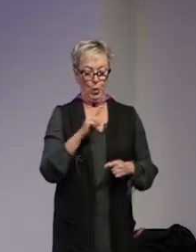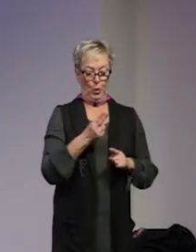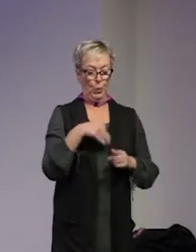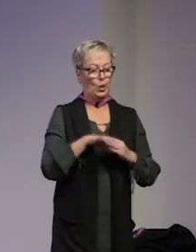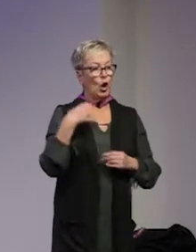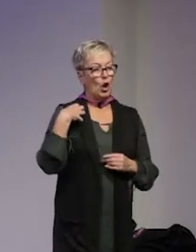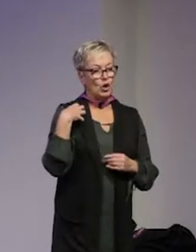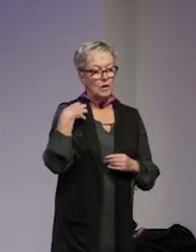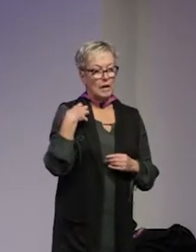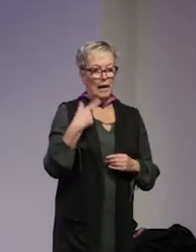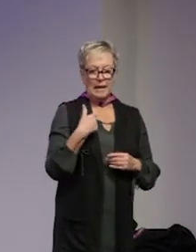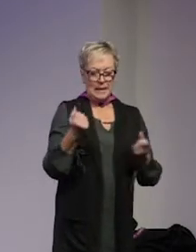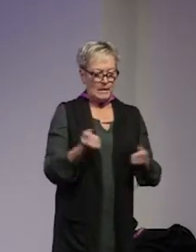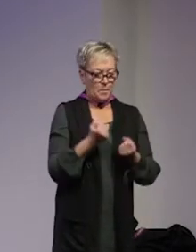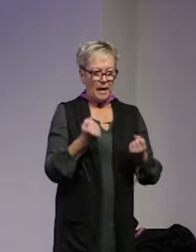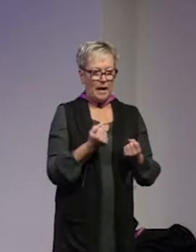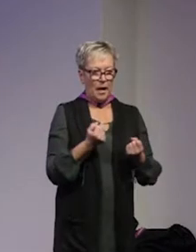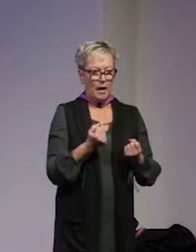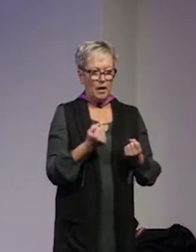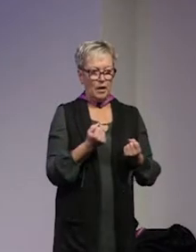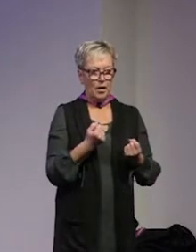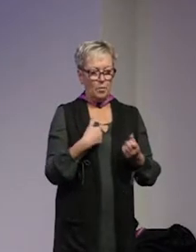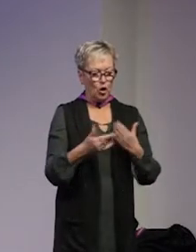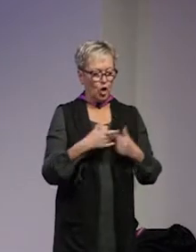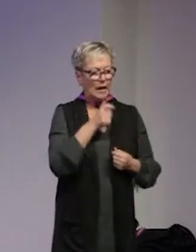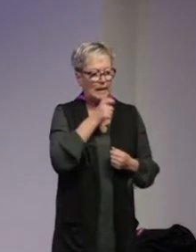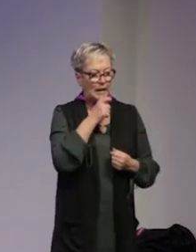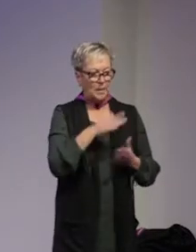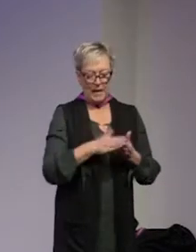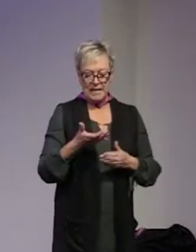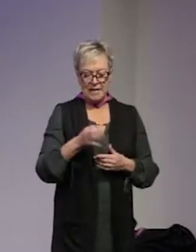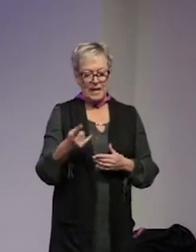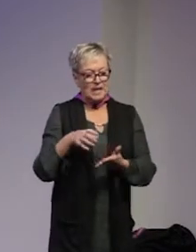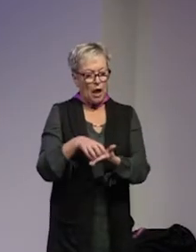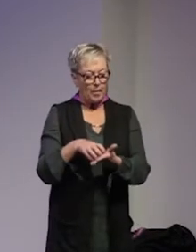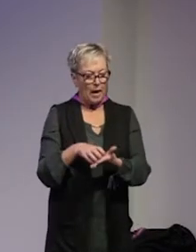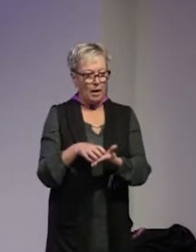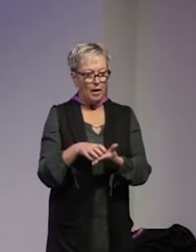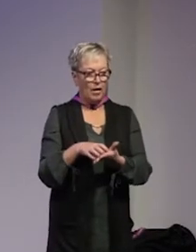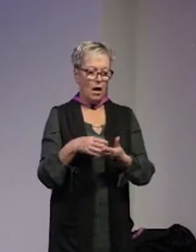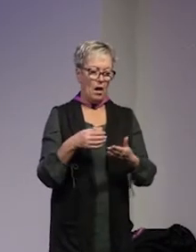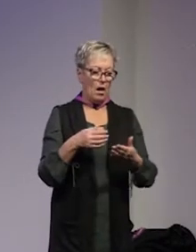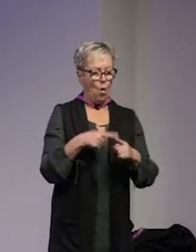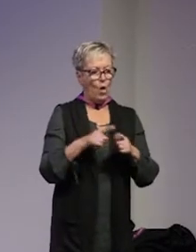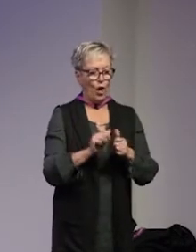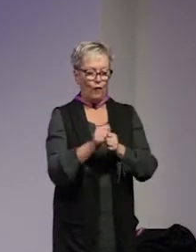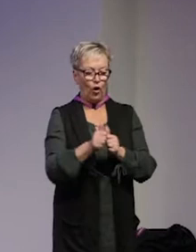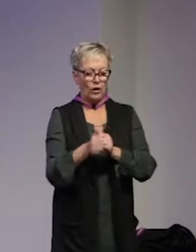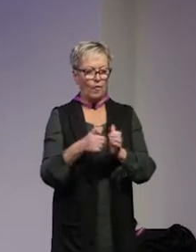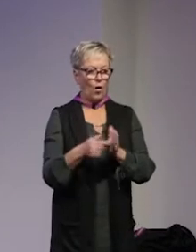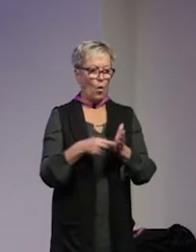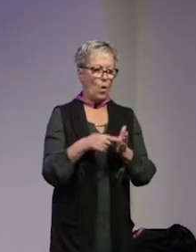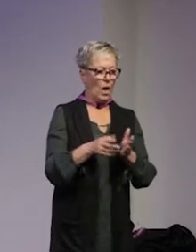hösten så är in en jättespännande period tycker jag när vi gör intervjuer också med civilsamhället och olika företräder från olika